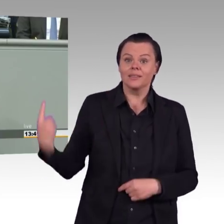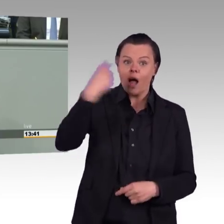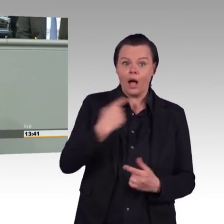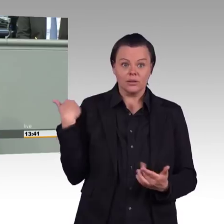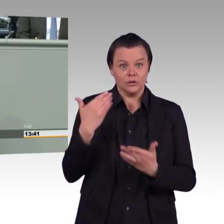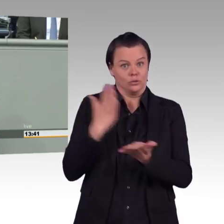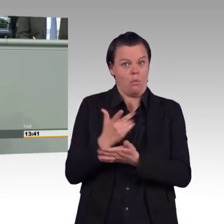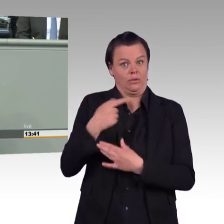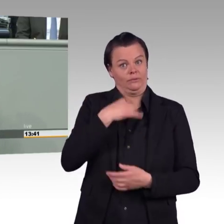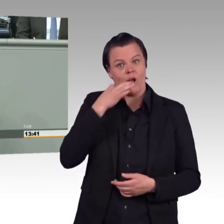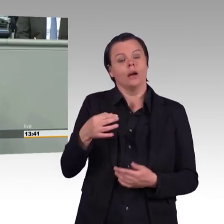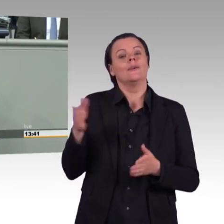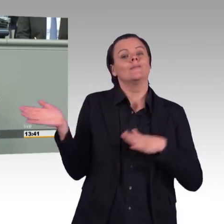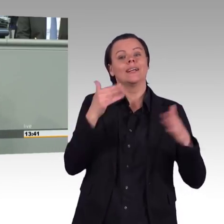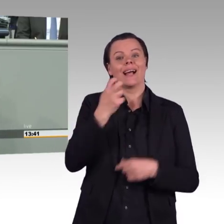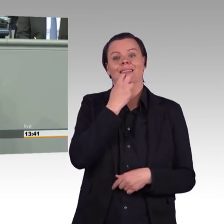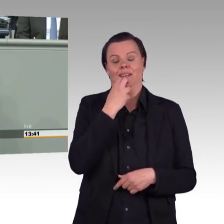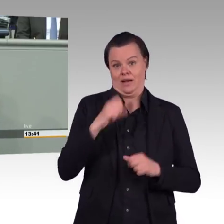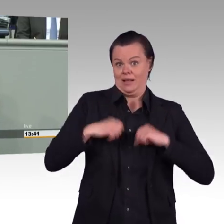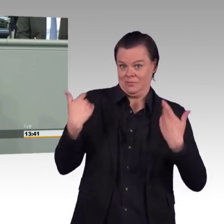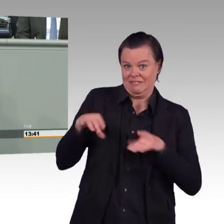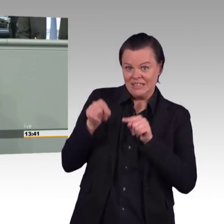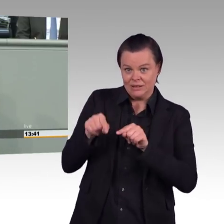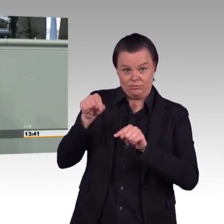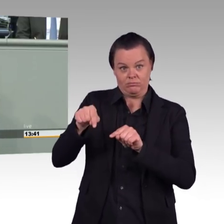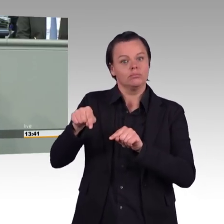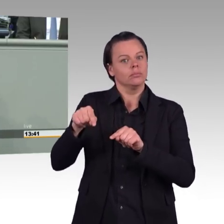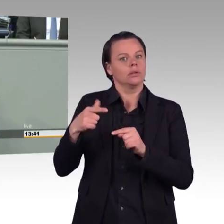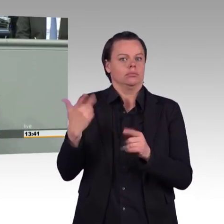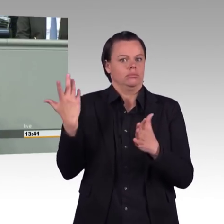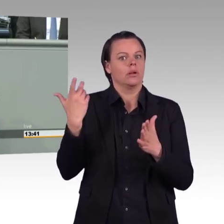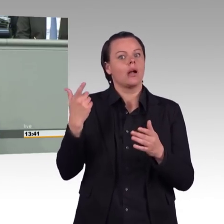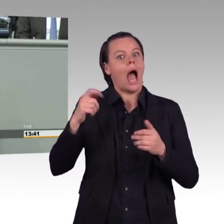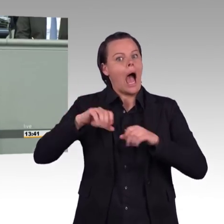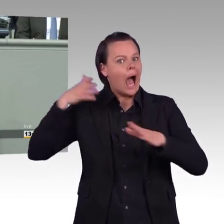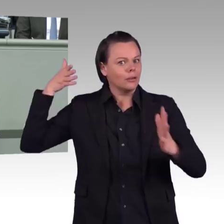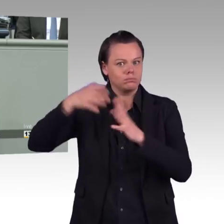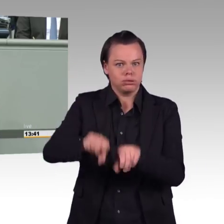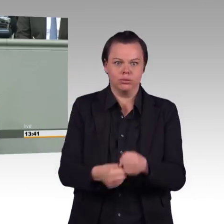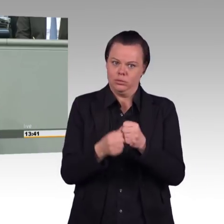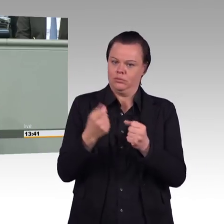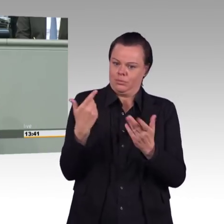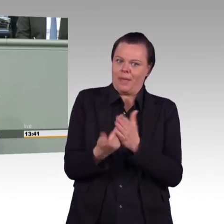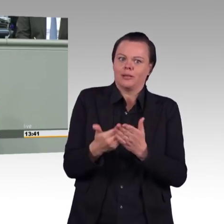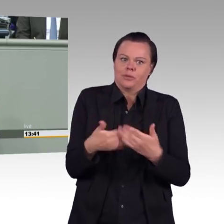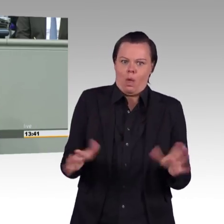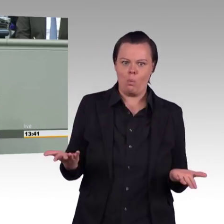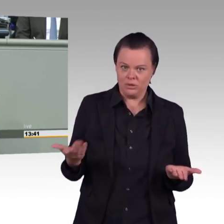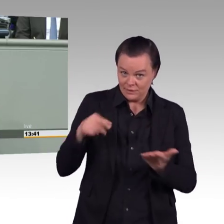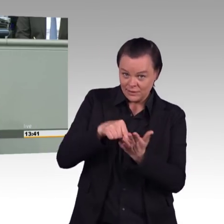den Kohleausstieg. Sie schlagen eine Abschaltung der Kohlekraftwerke in Höhe von 7 Gigawatt vor. Bis 2022,